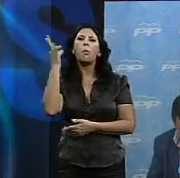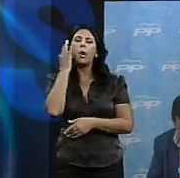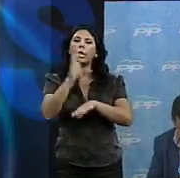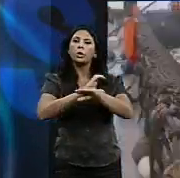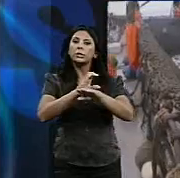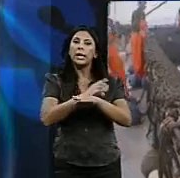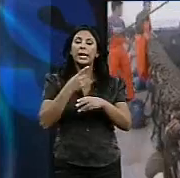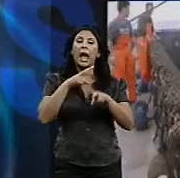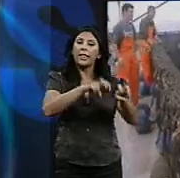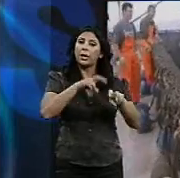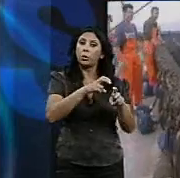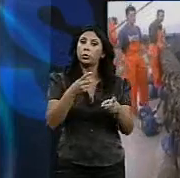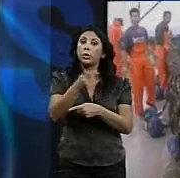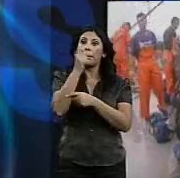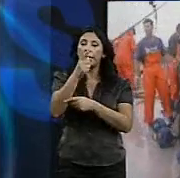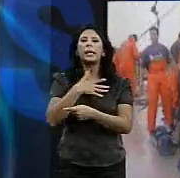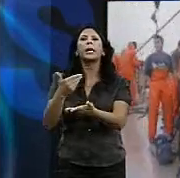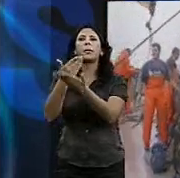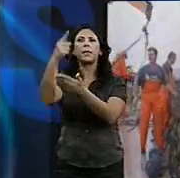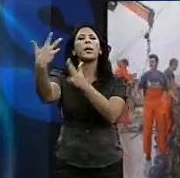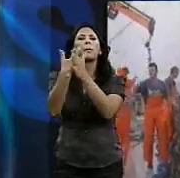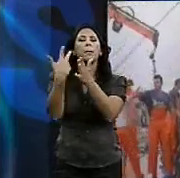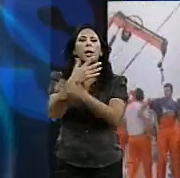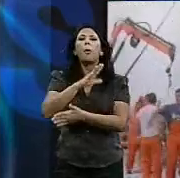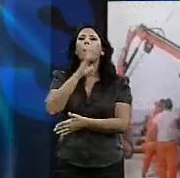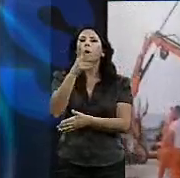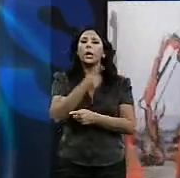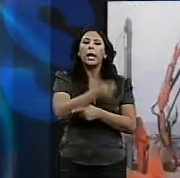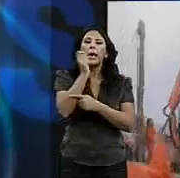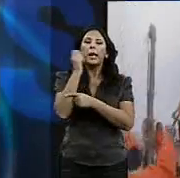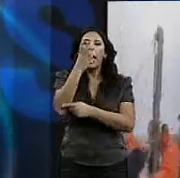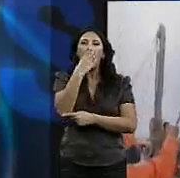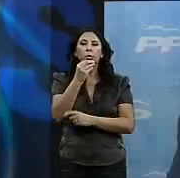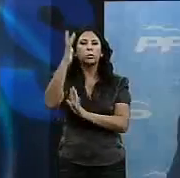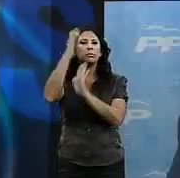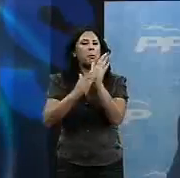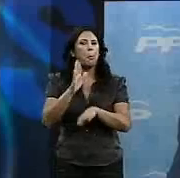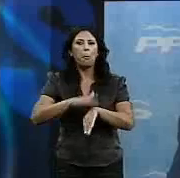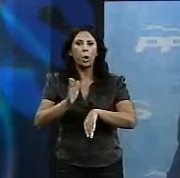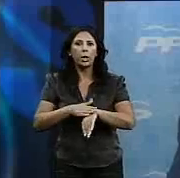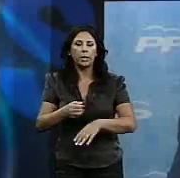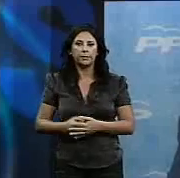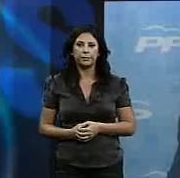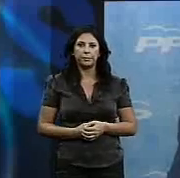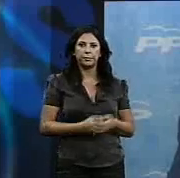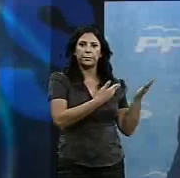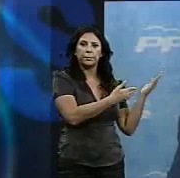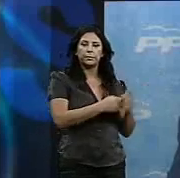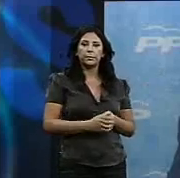Los populares pedirán explicaciones por el recorte del cupo de captura de las almadrabas. Como yo decía, de 1.080 toneladas a 600,